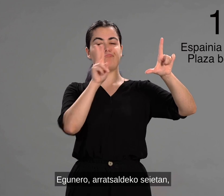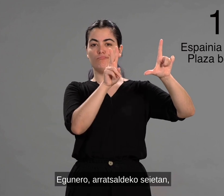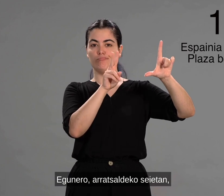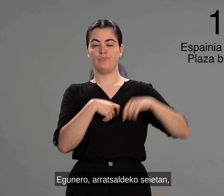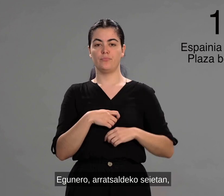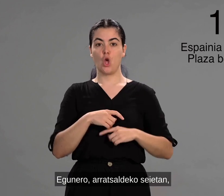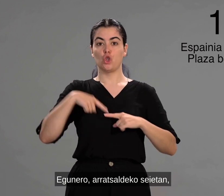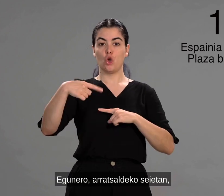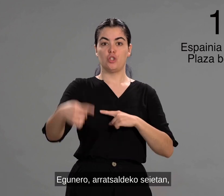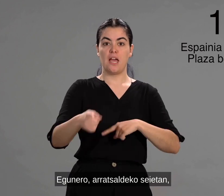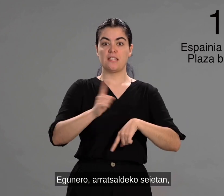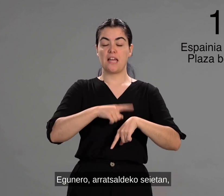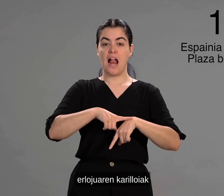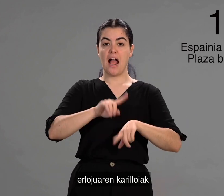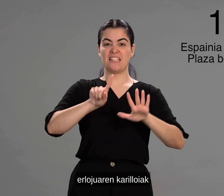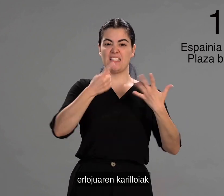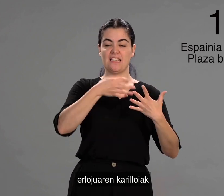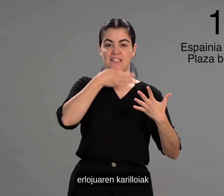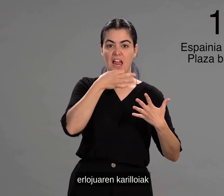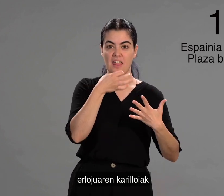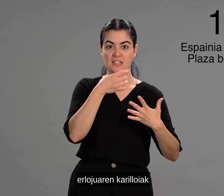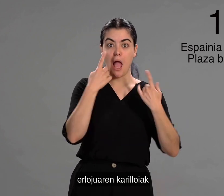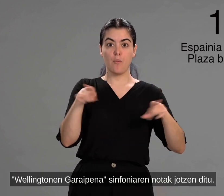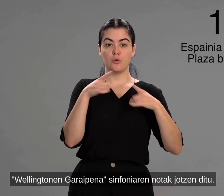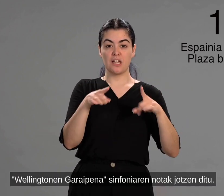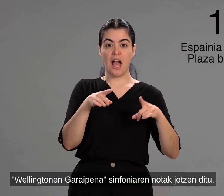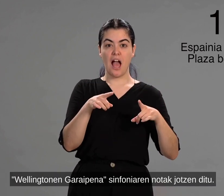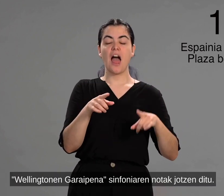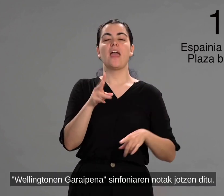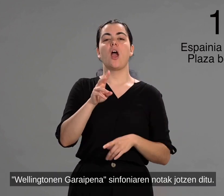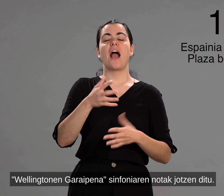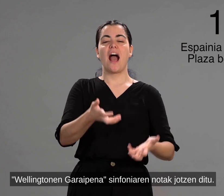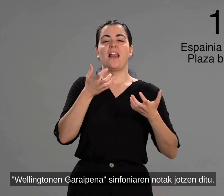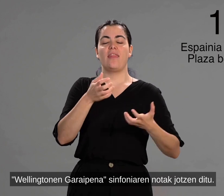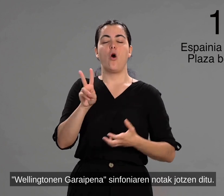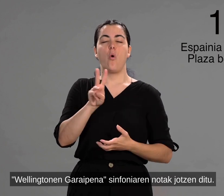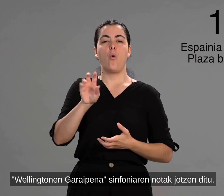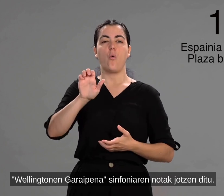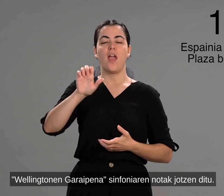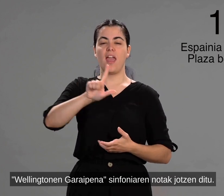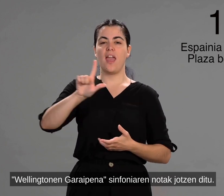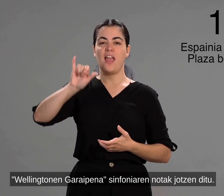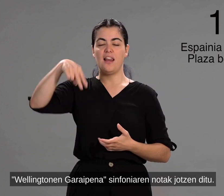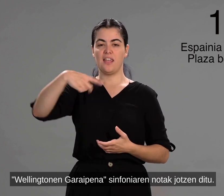Egunero, harratxaldeko seietan, erlojuaren karillo jak Wellingtonen garaipena sinfoniaren notak jotzen ditu.